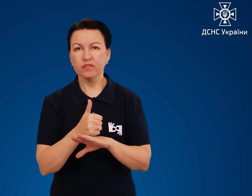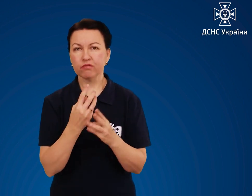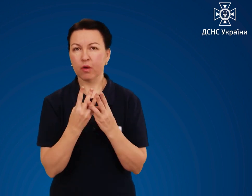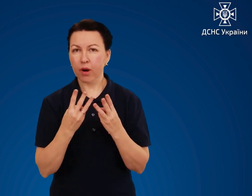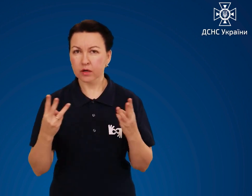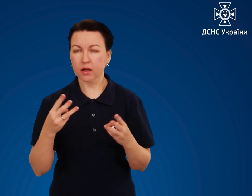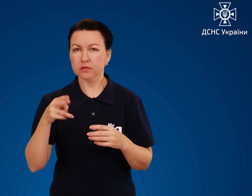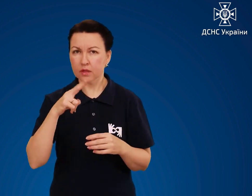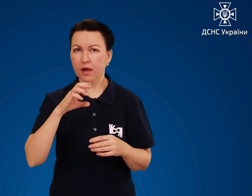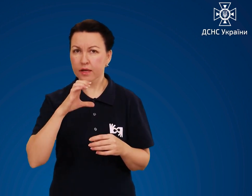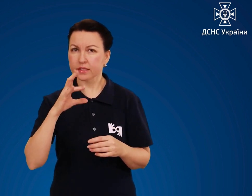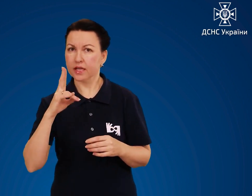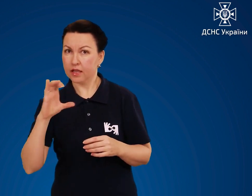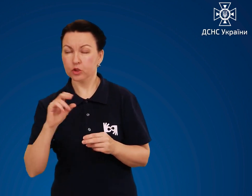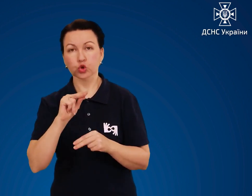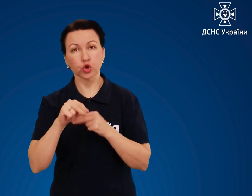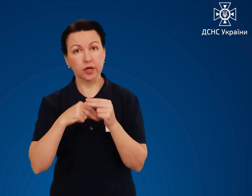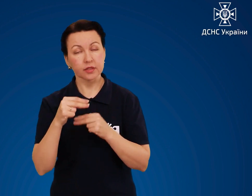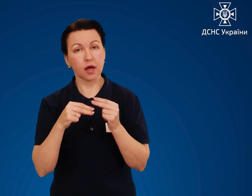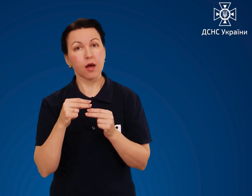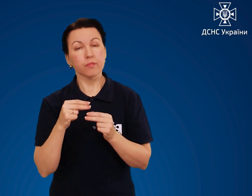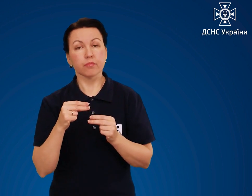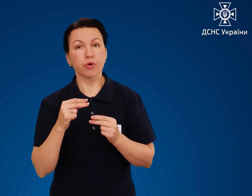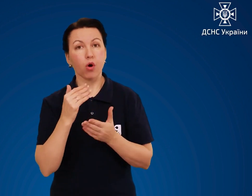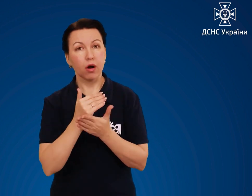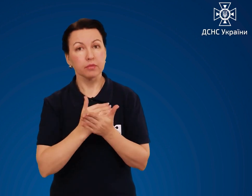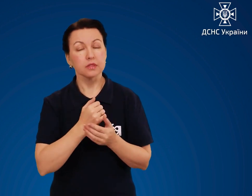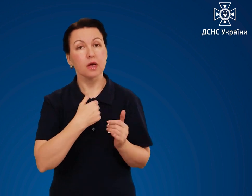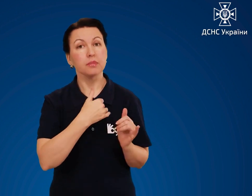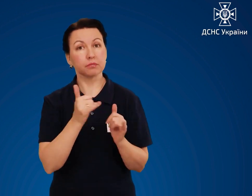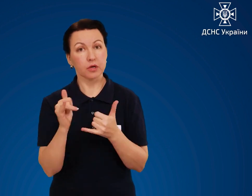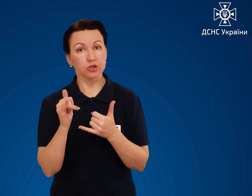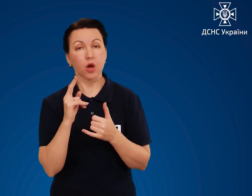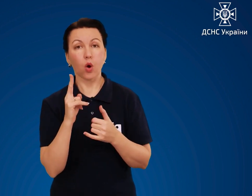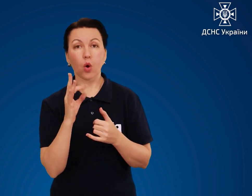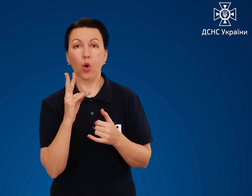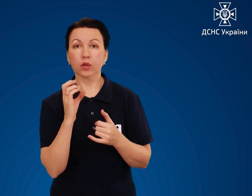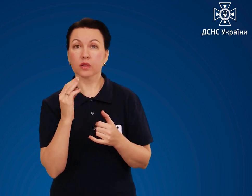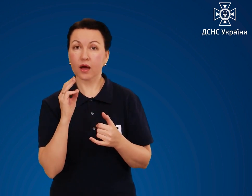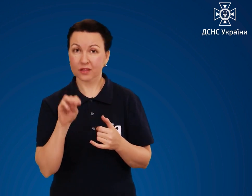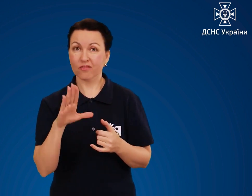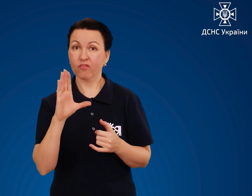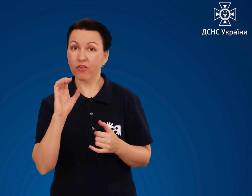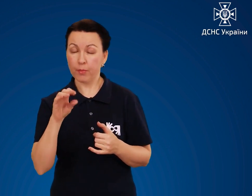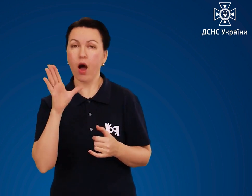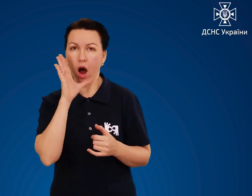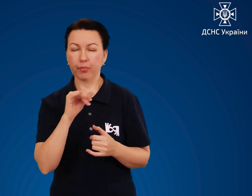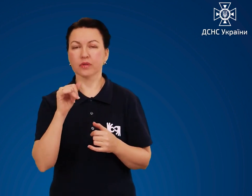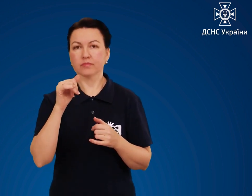через програмне забезпечення ConnectWeb можливо звернення на гарячу лінію за допомогою